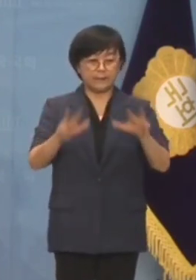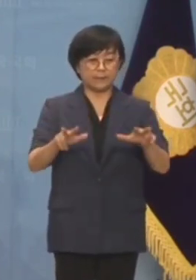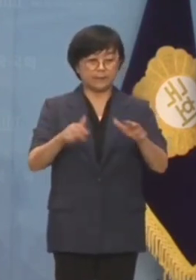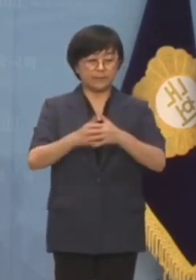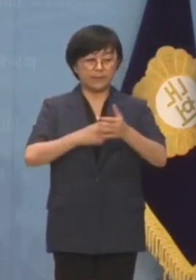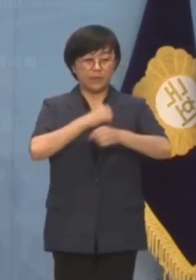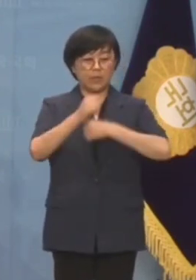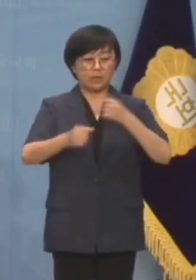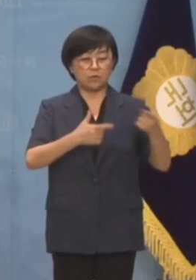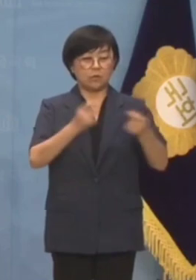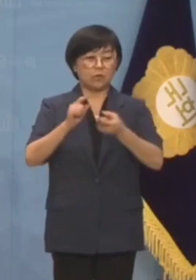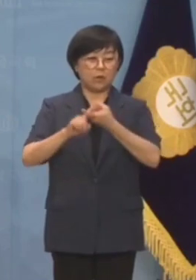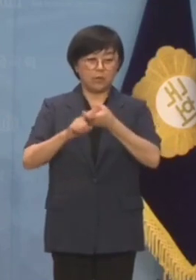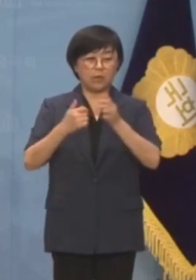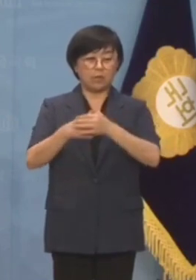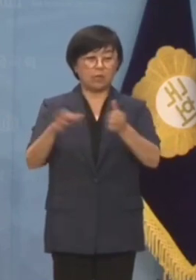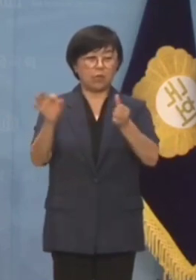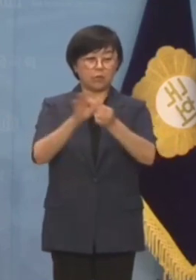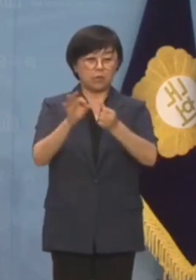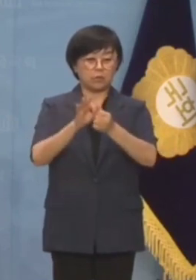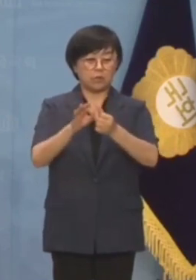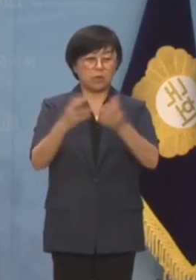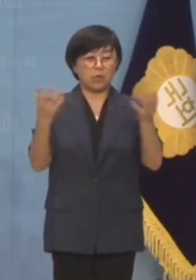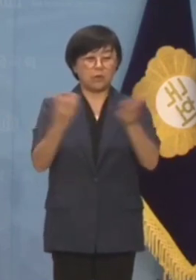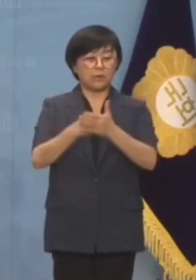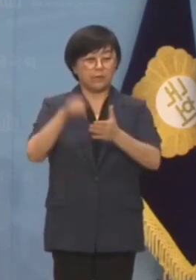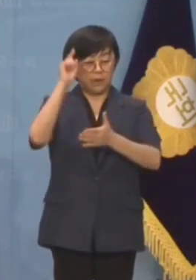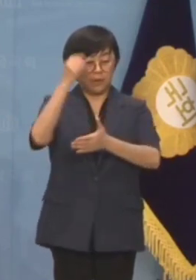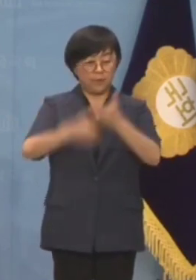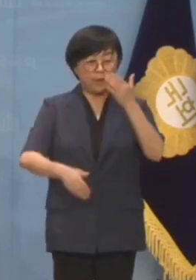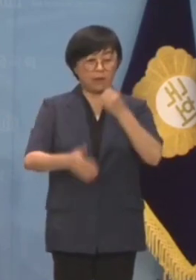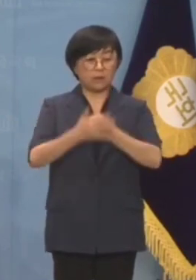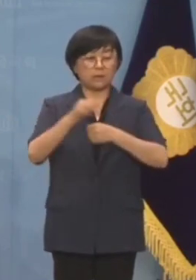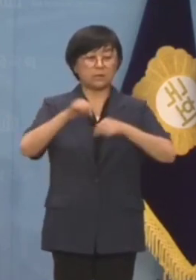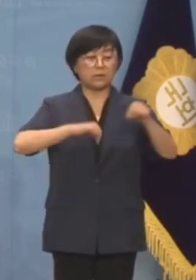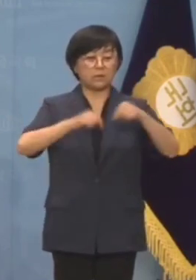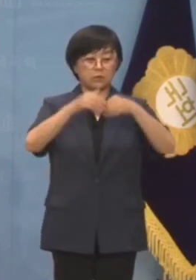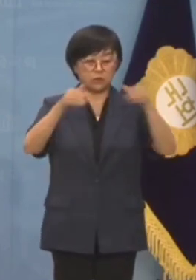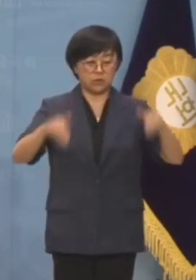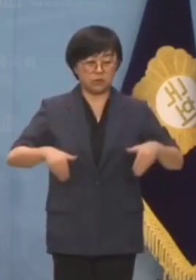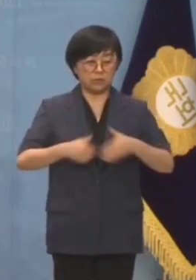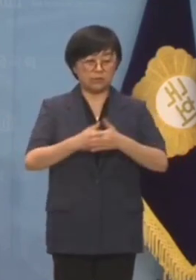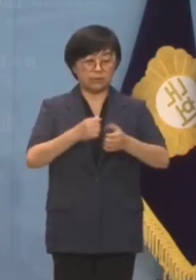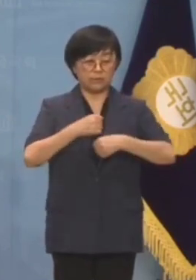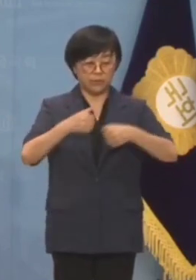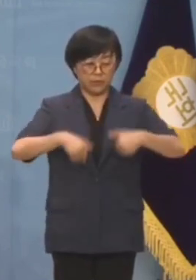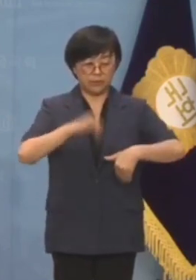자유총연맹에 대한 보조금을 전액 삭감하고 정치중립을 지키게 해야 합니다. 자유총연맹은 시위의 자유총연맹입니다.